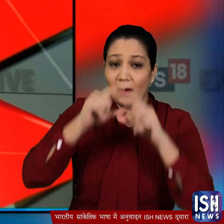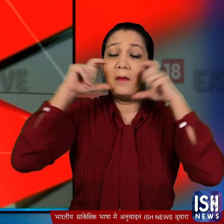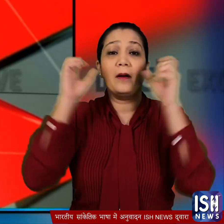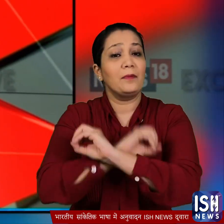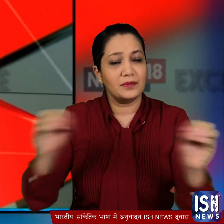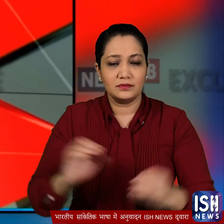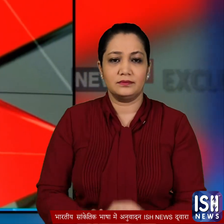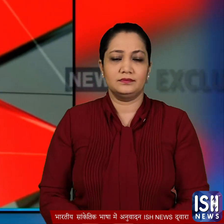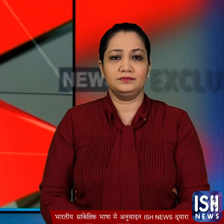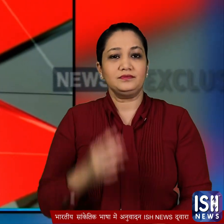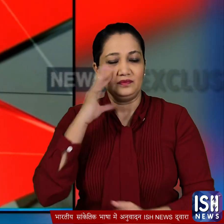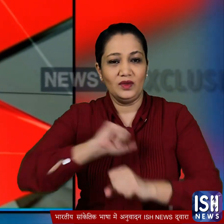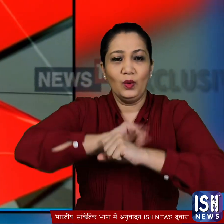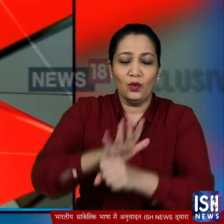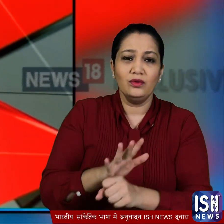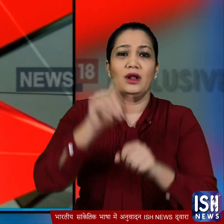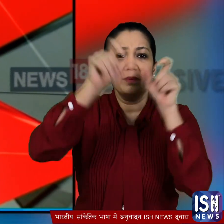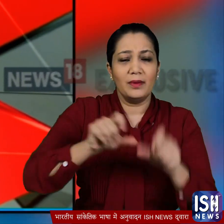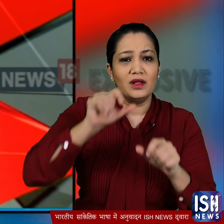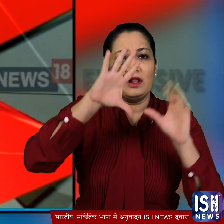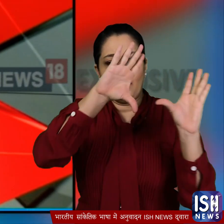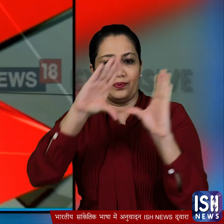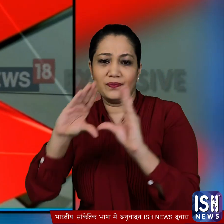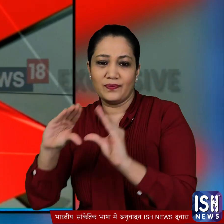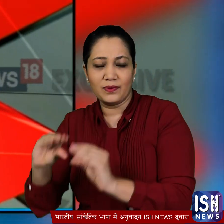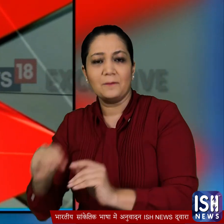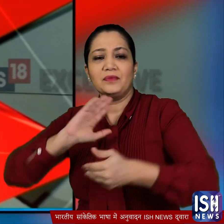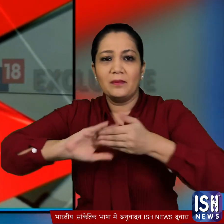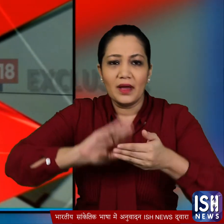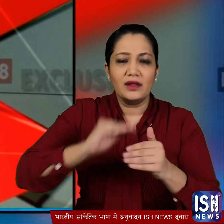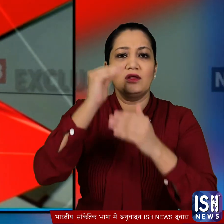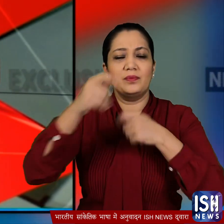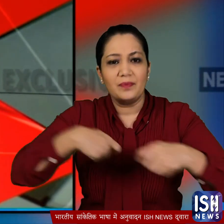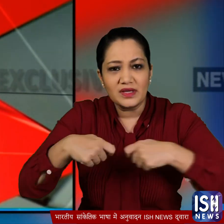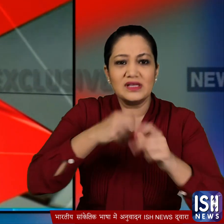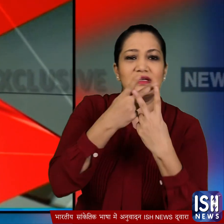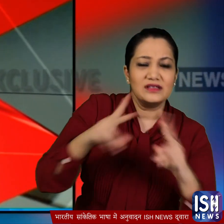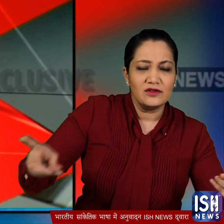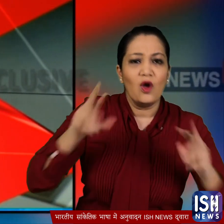सवबात की एक बात ही है कि करोना के मरीजों की संख्या कम होने के बाद शादी समारों के कारोबार से जुड़े लोगों को उमीद थी कि सरकार